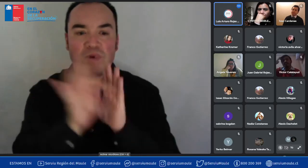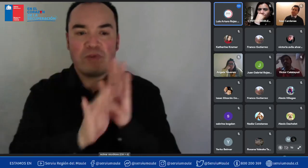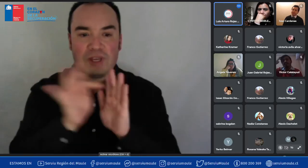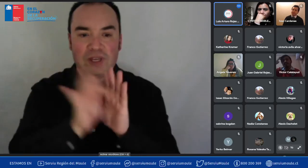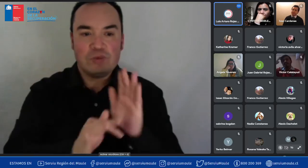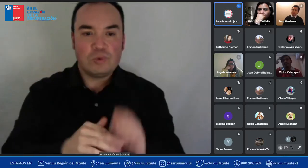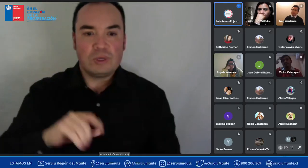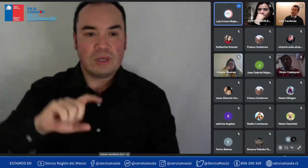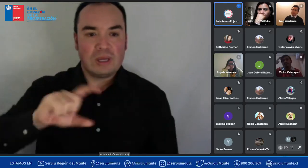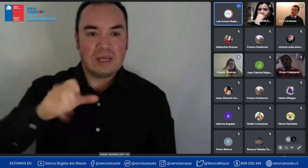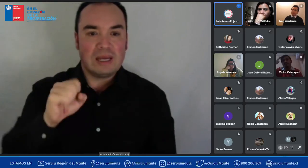ella dice